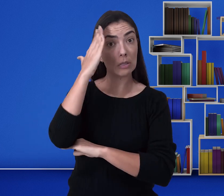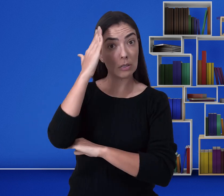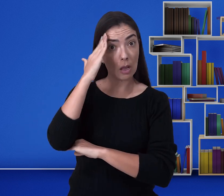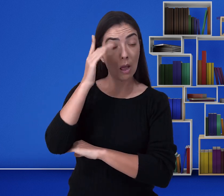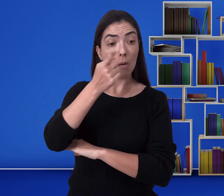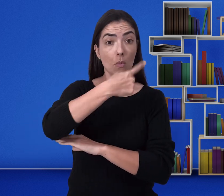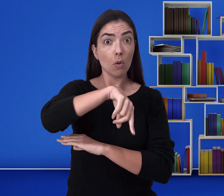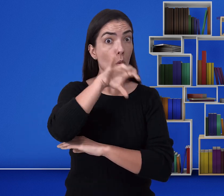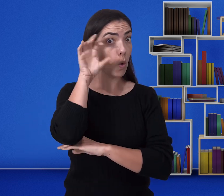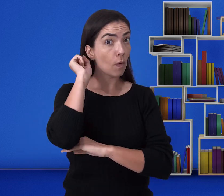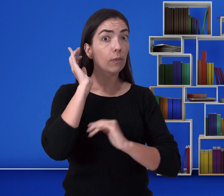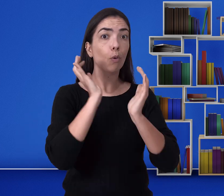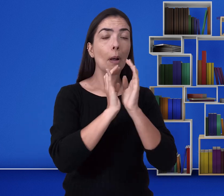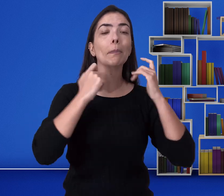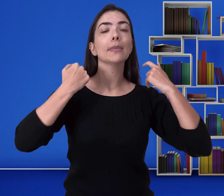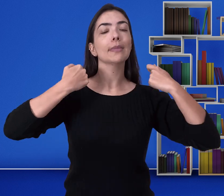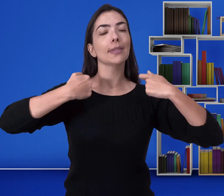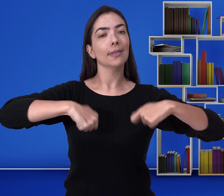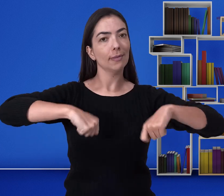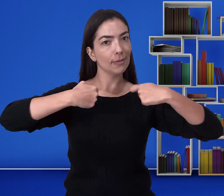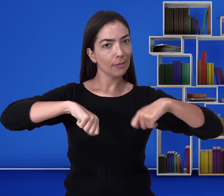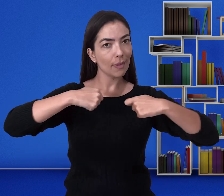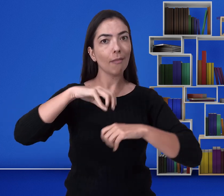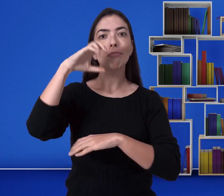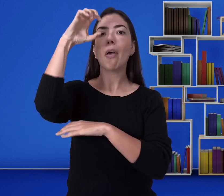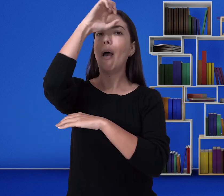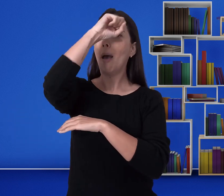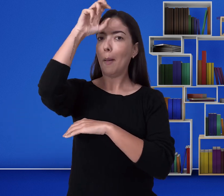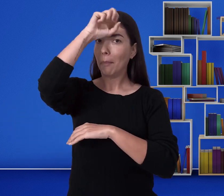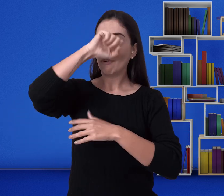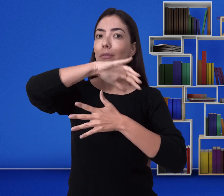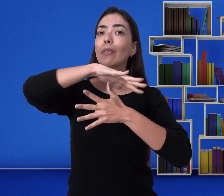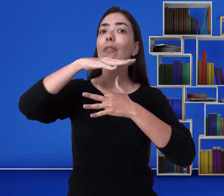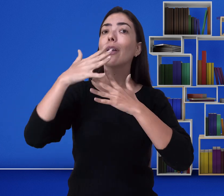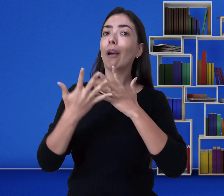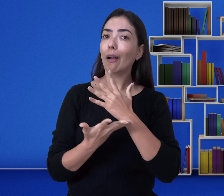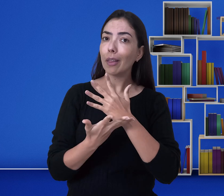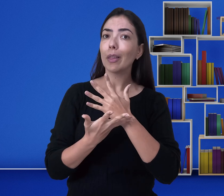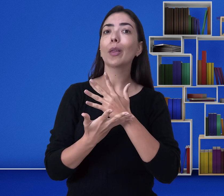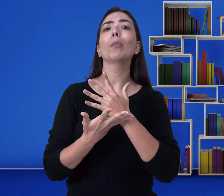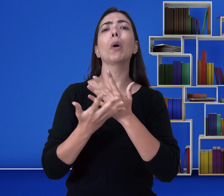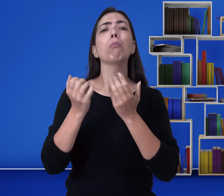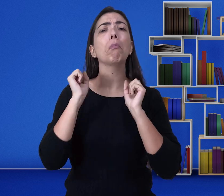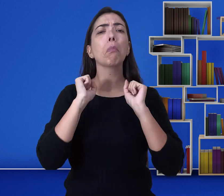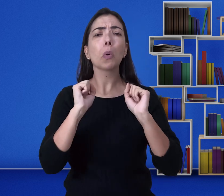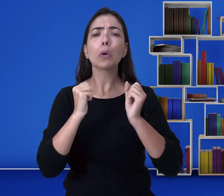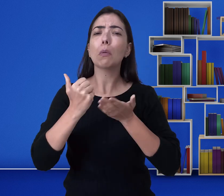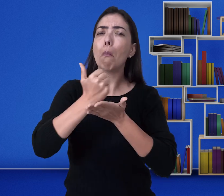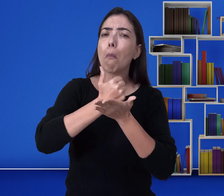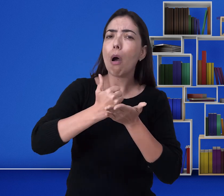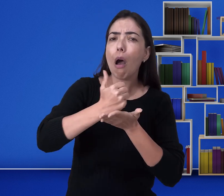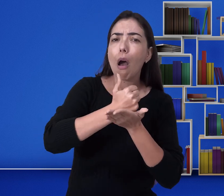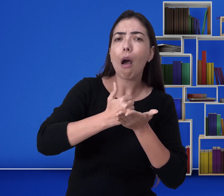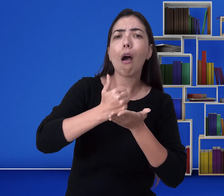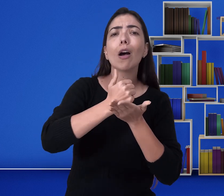pessoas ouvintes aprendam língua de sinais. Pelo menos o básico. Isso é essencial para que a comunicação